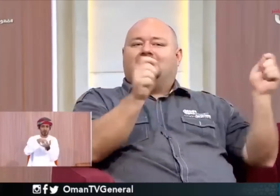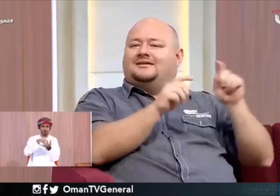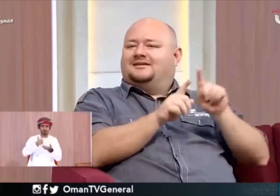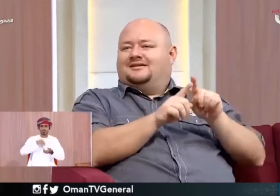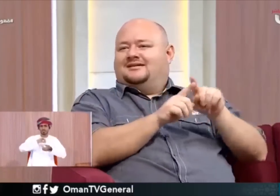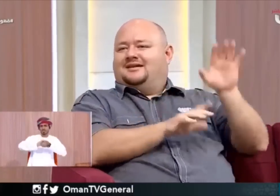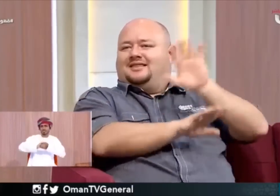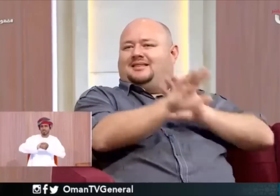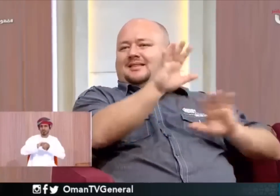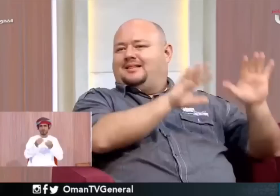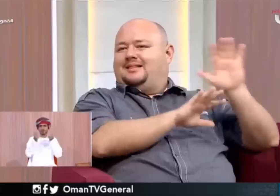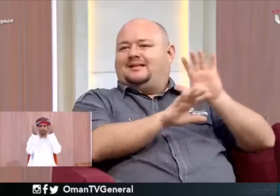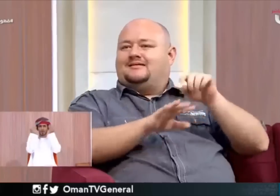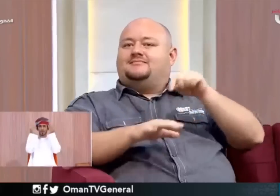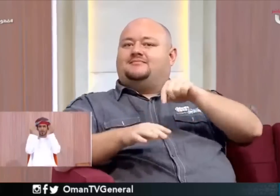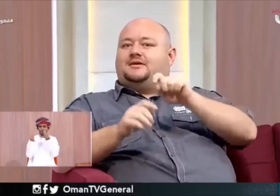معلومات قدر أوصل بيها اللي هنا